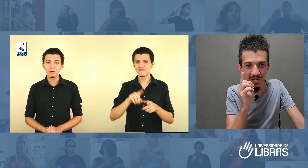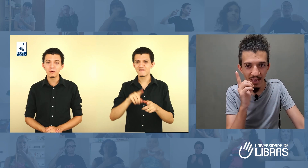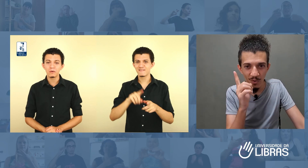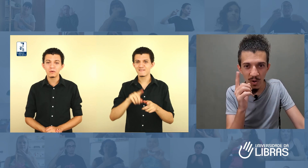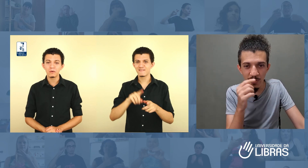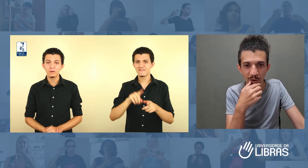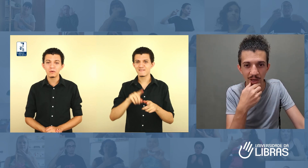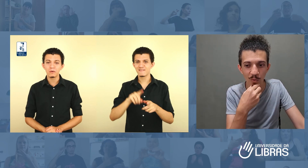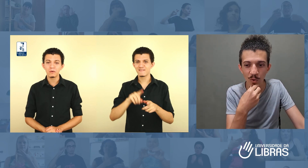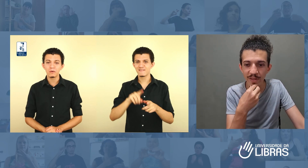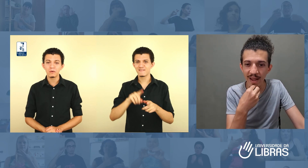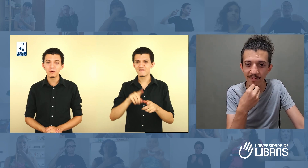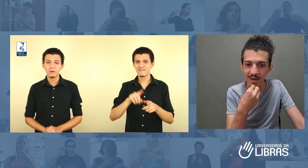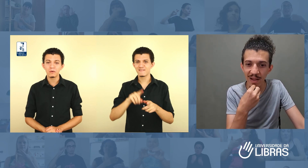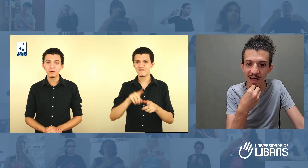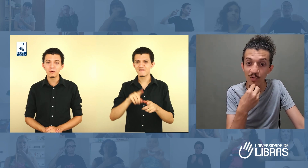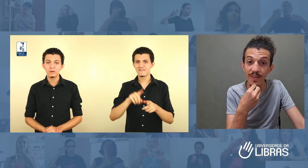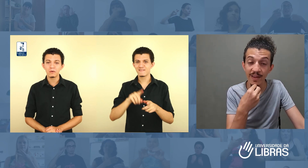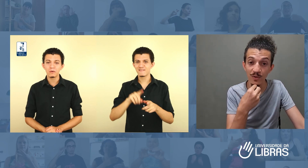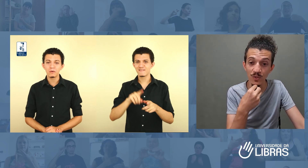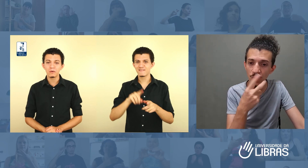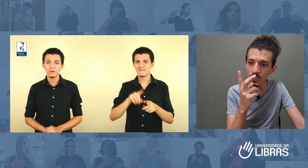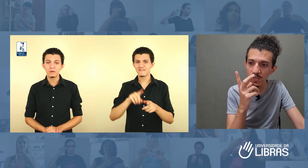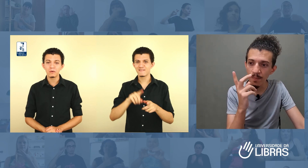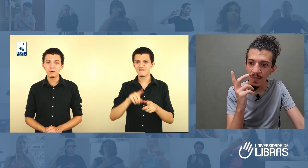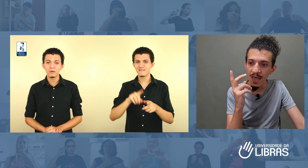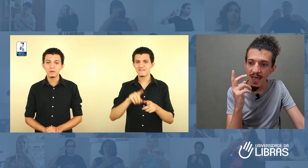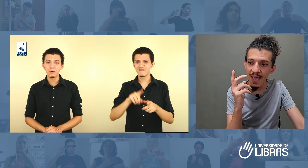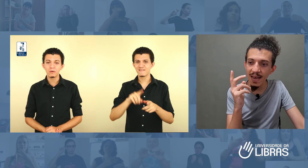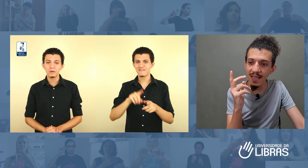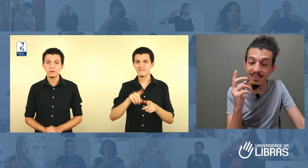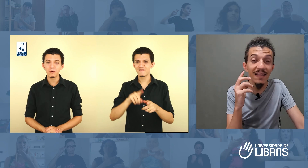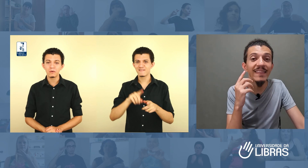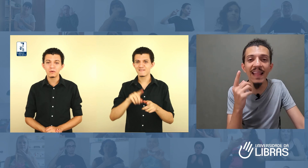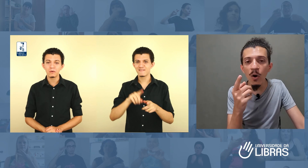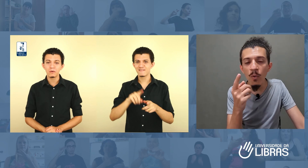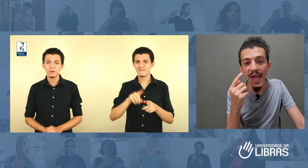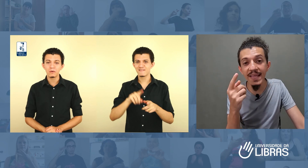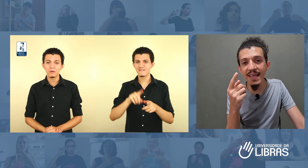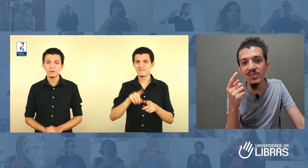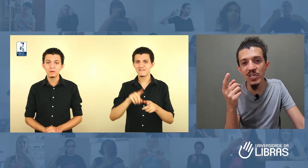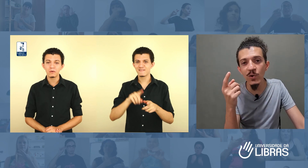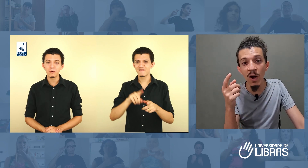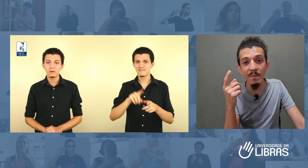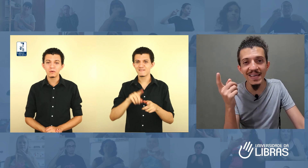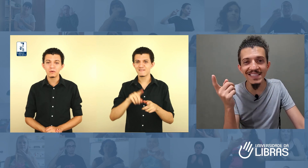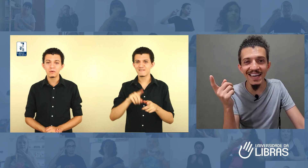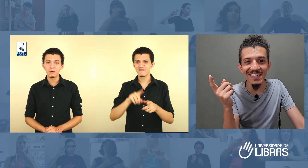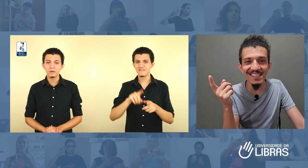quando eu coordenava, trabalhava coordenando os surdos, eles não entendiam a minha sinalização.